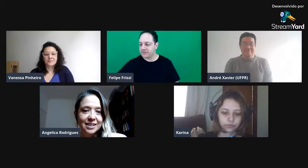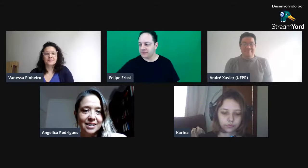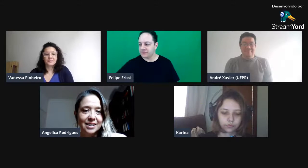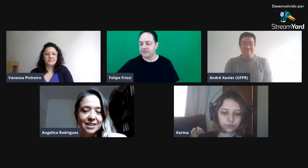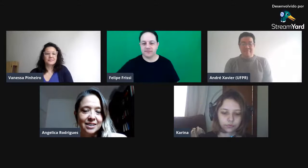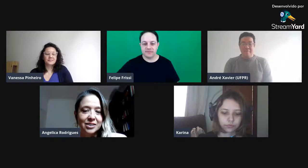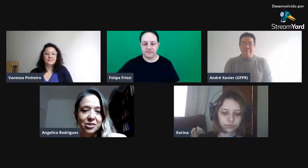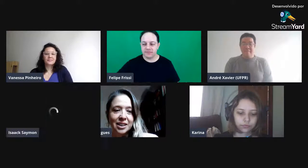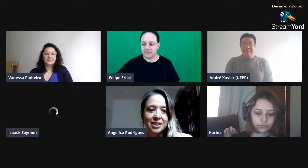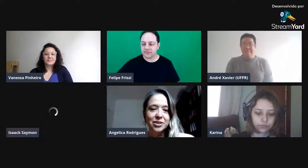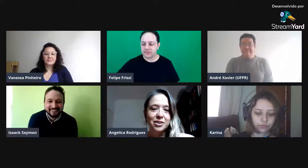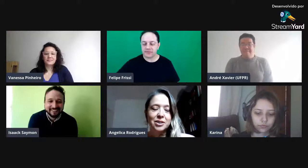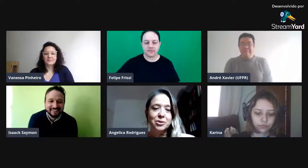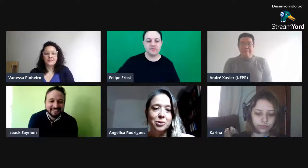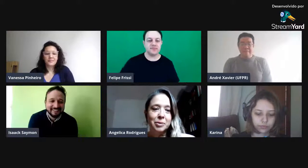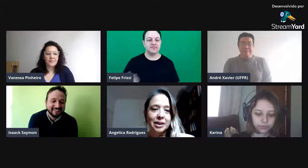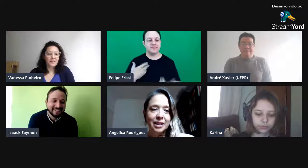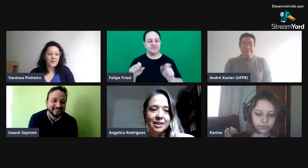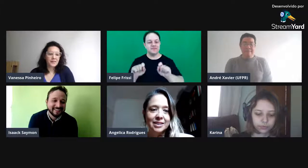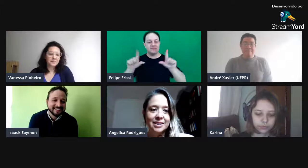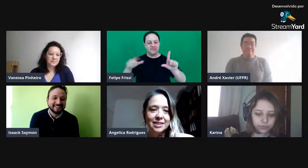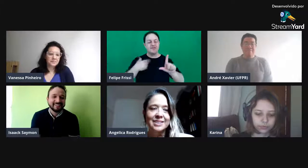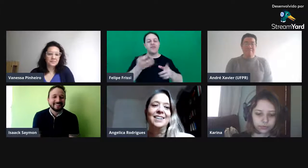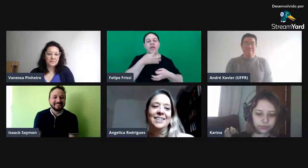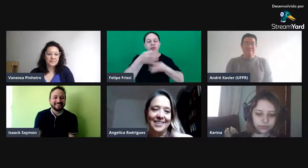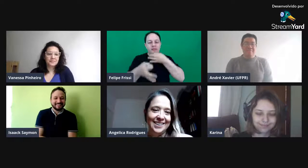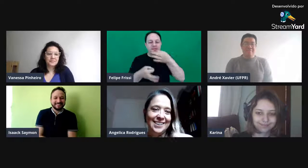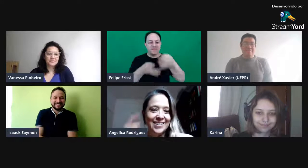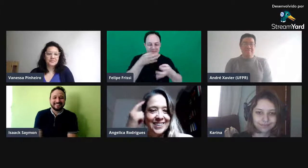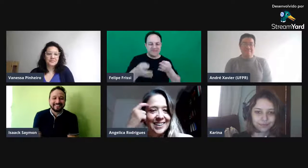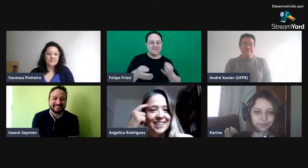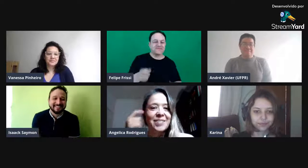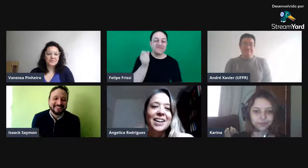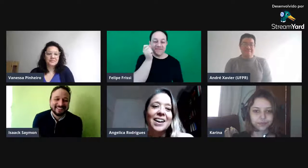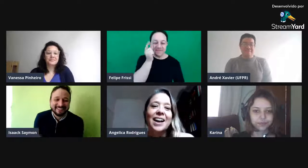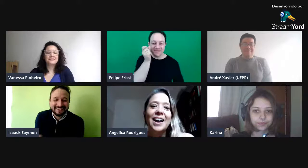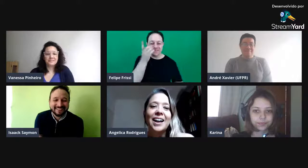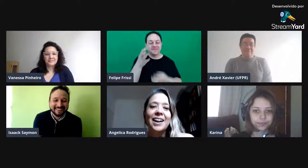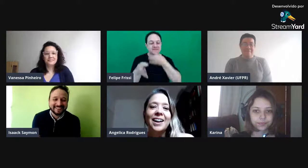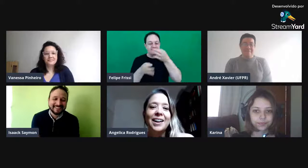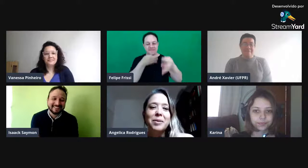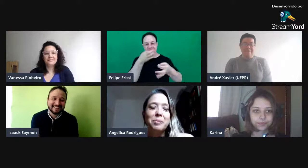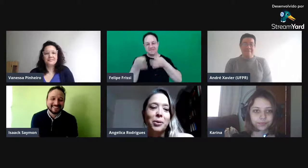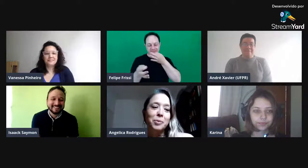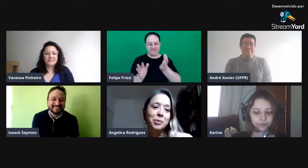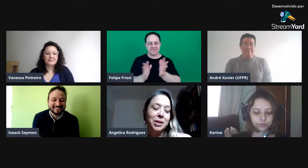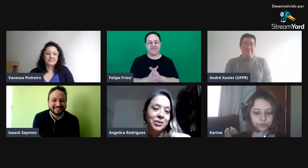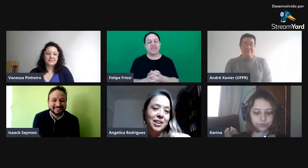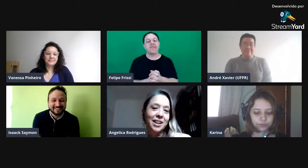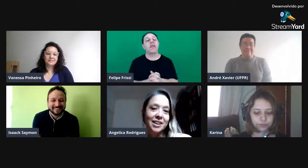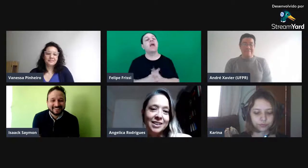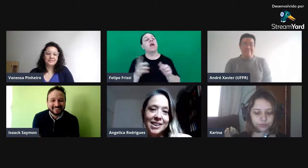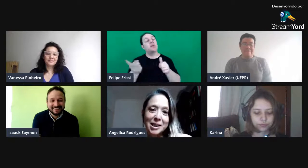Eu gostaria de fazer uns comentários. Ah, legal. Bom, primeiro eu queria agradecer